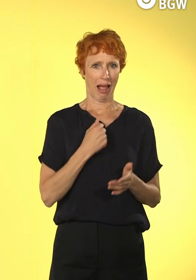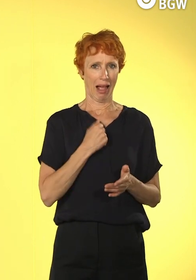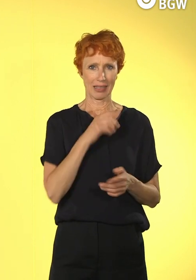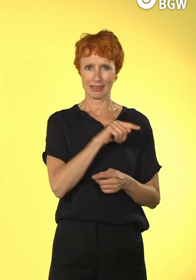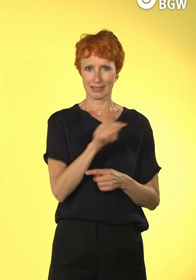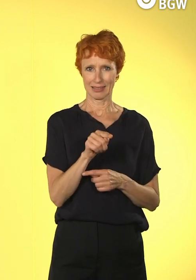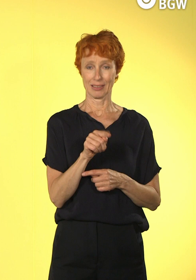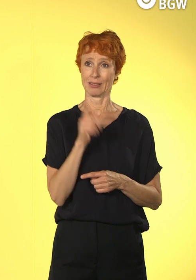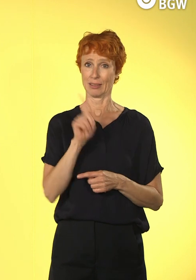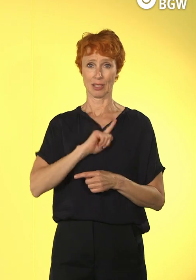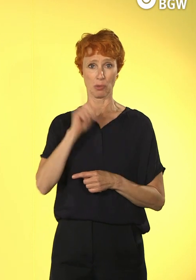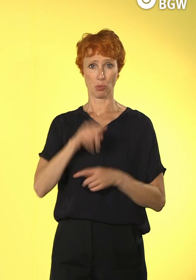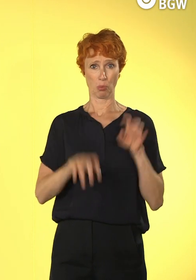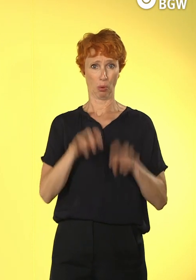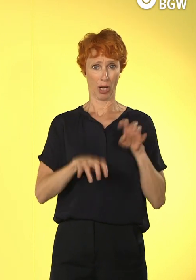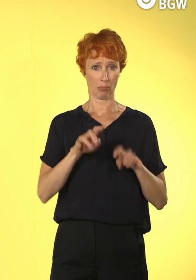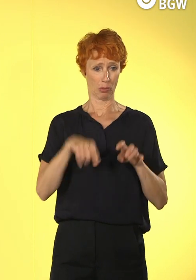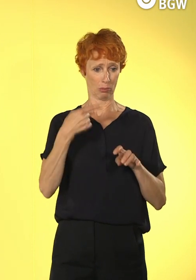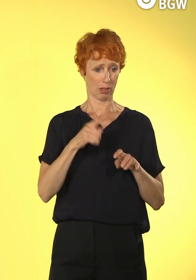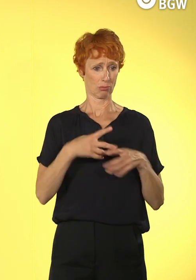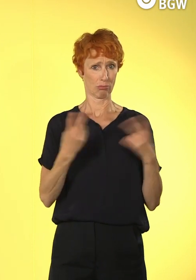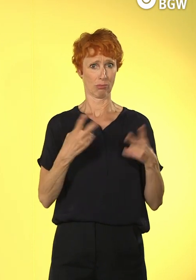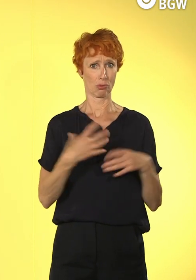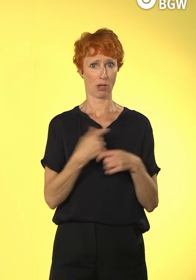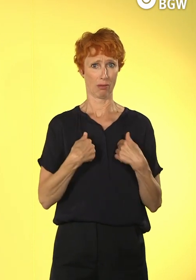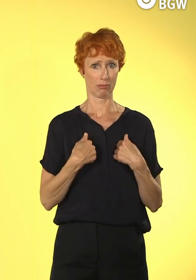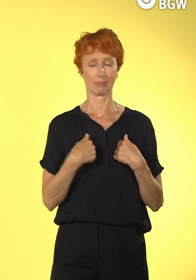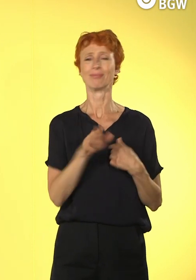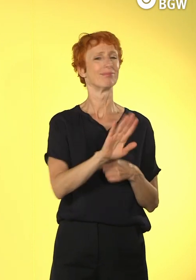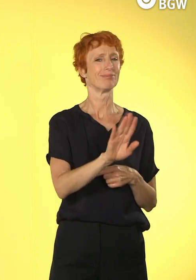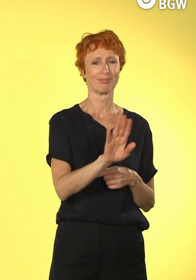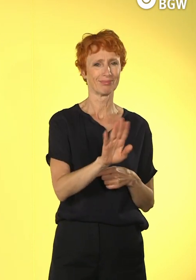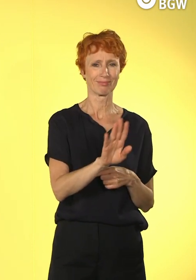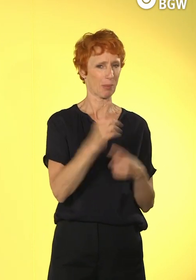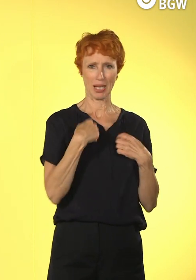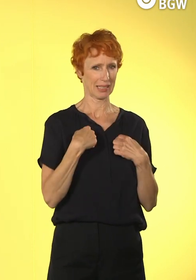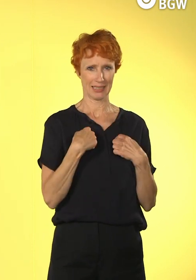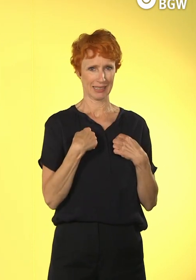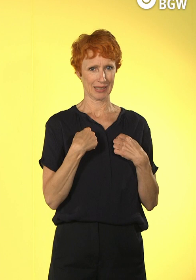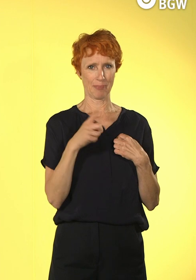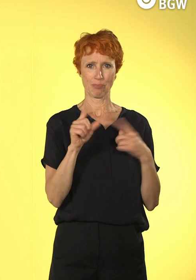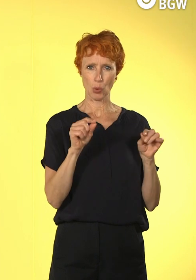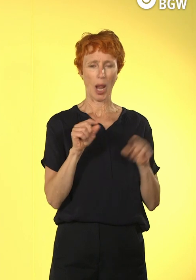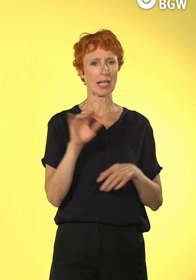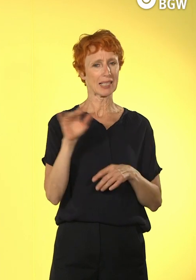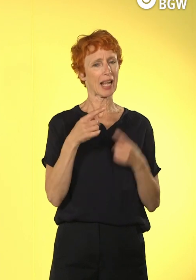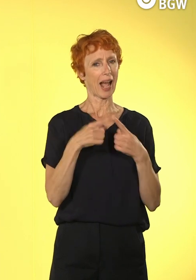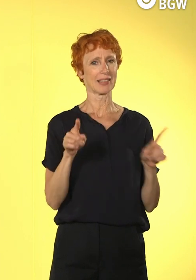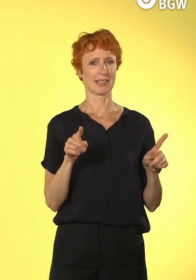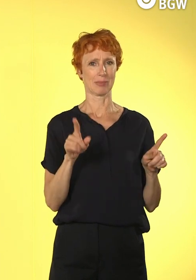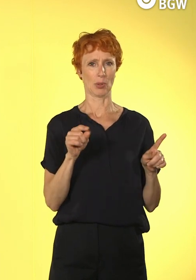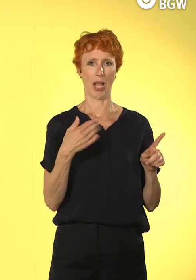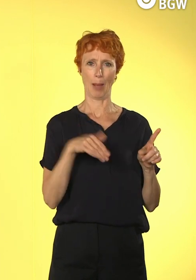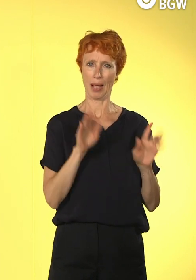damit ich das überhaupt schaffe. Und genau das ist es nicht. Das ist nicht die Digitalisierung, die wir vorantreiben wollen in der Sozialwirtschaft. Wir wollen in die